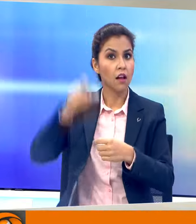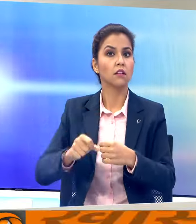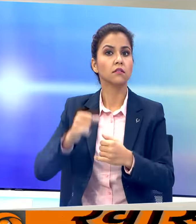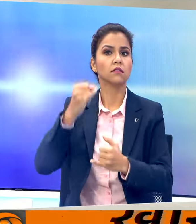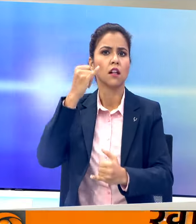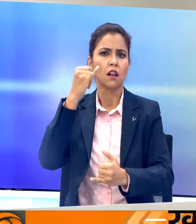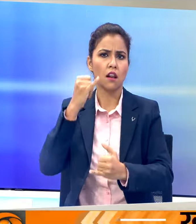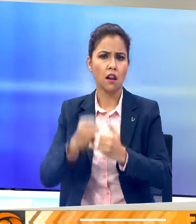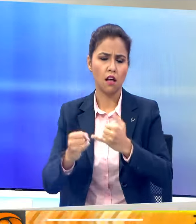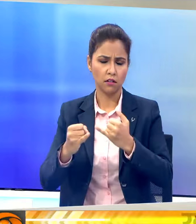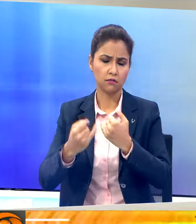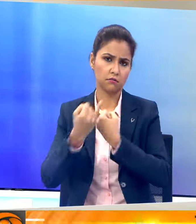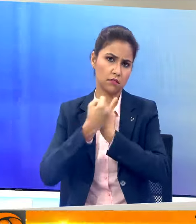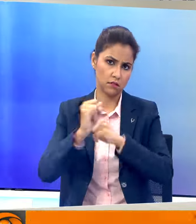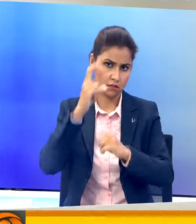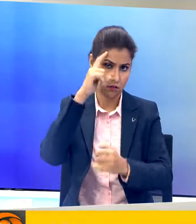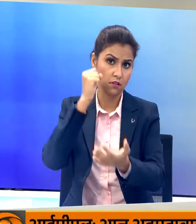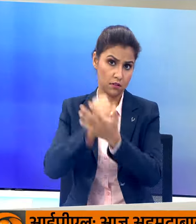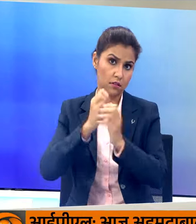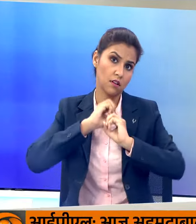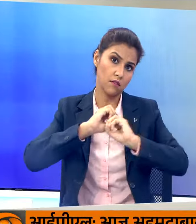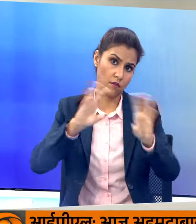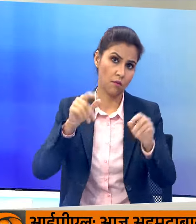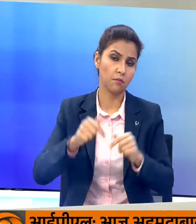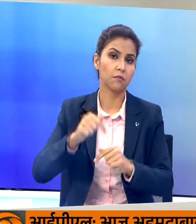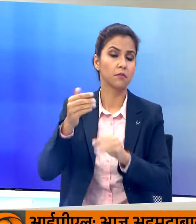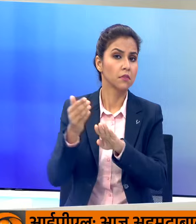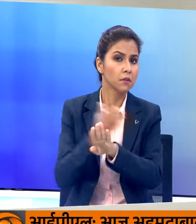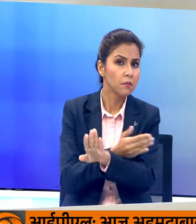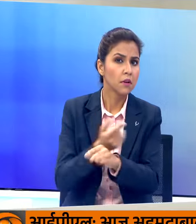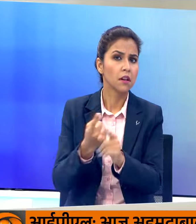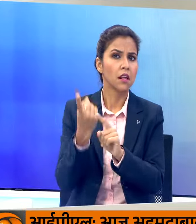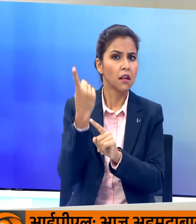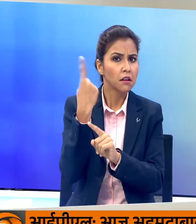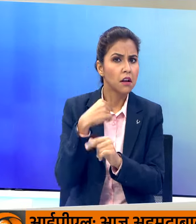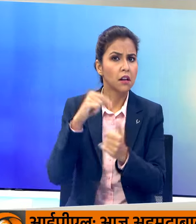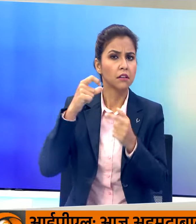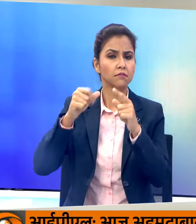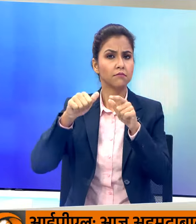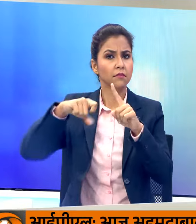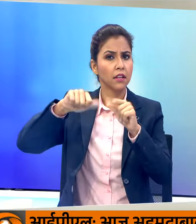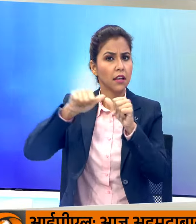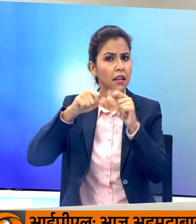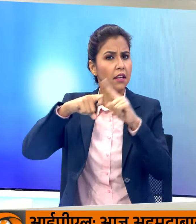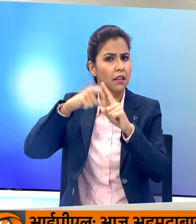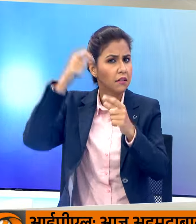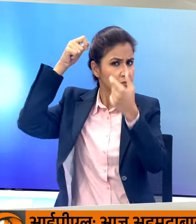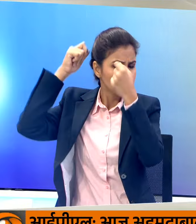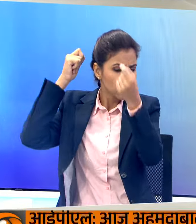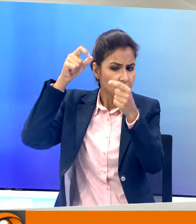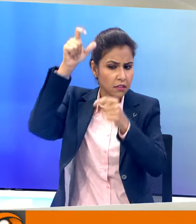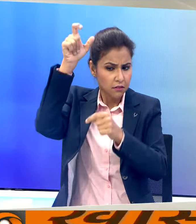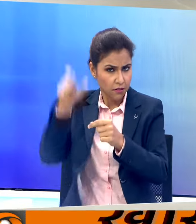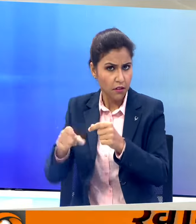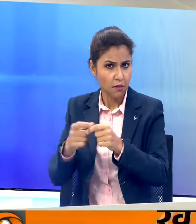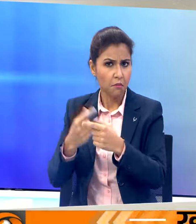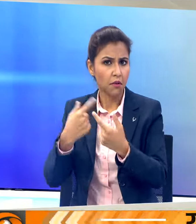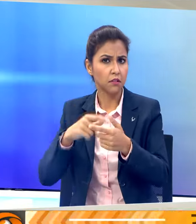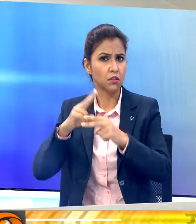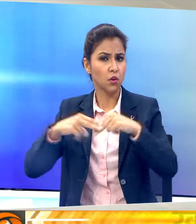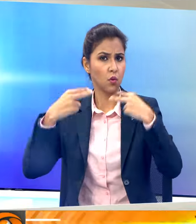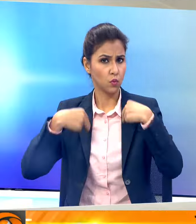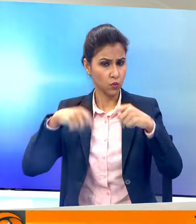जमानत देने पर आज अपना फैसला सुनाएगा इससे पहले कलकेजरीवाल की अंतरिम जमानत पर प्रवर्ते निदेशाले ने